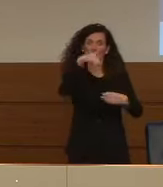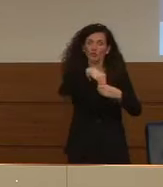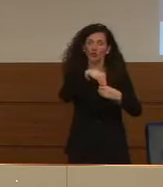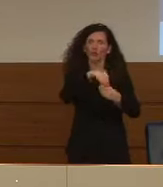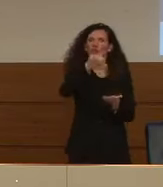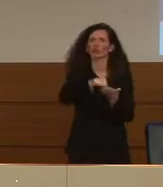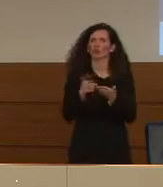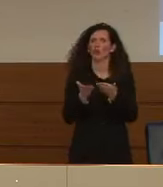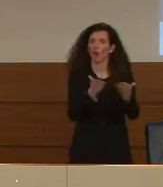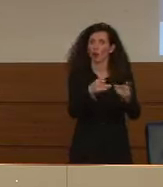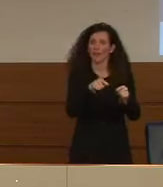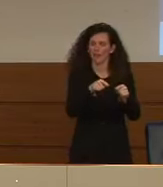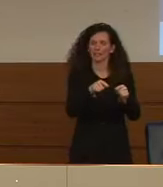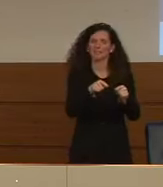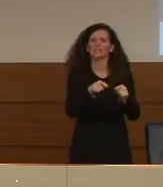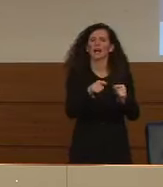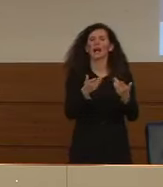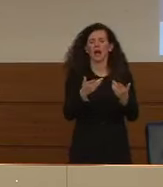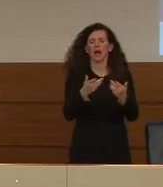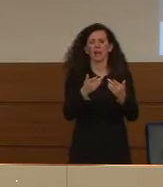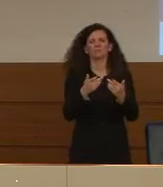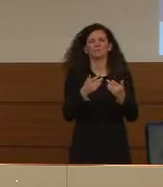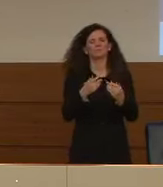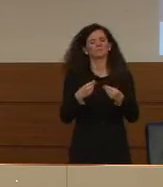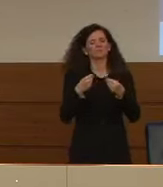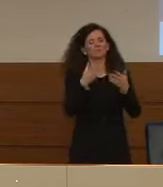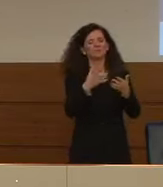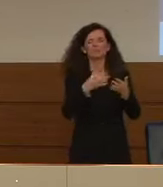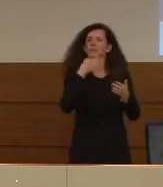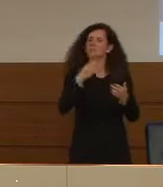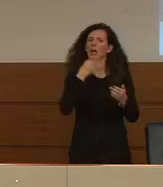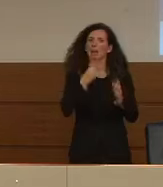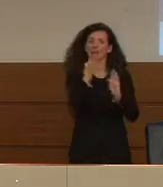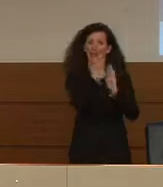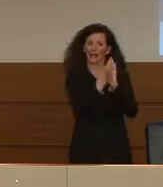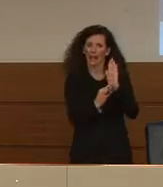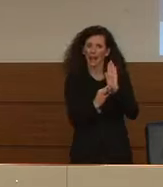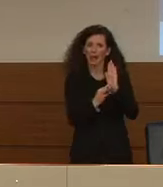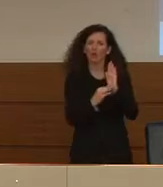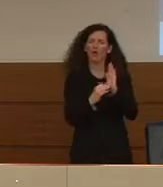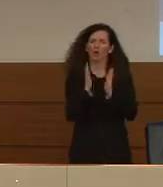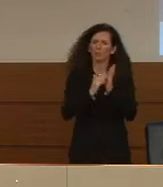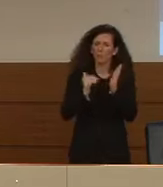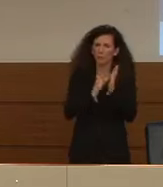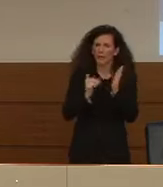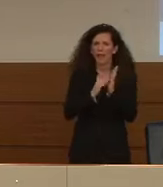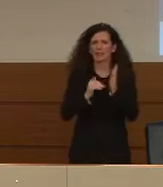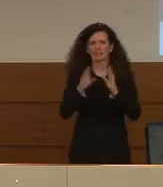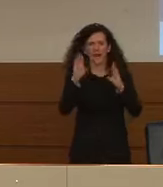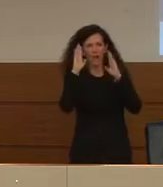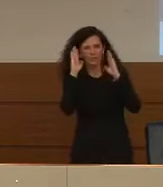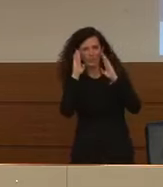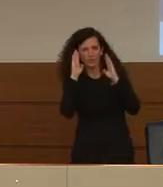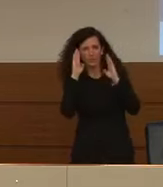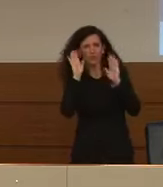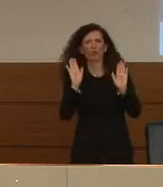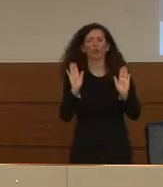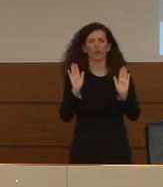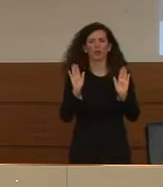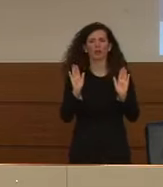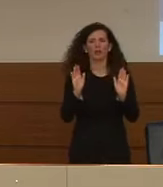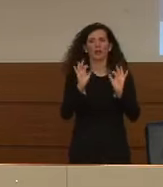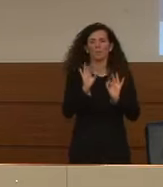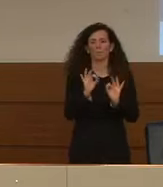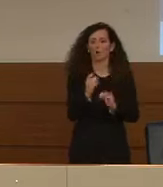quindi sono state adottate tutta una serie di regole di prudenza e di cautela che sono adottate, proprio